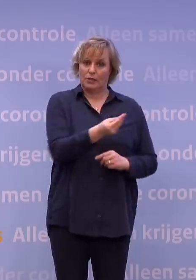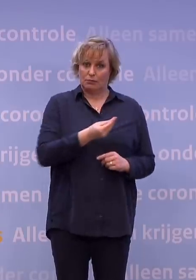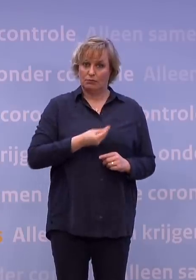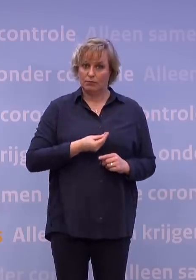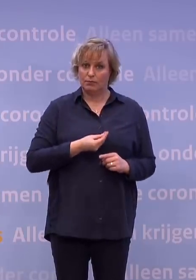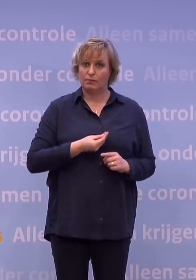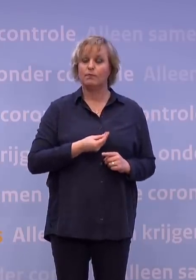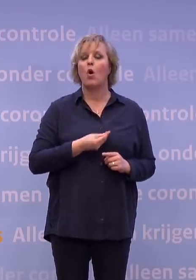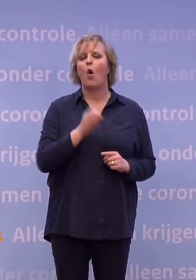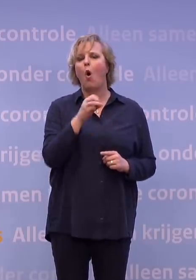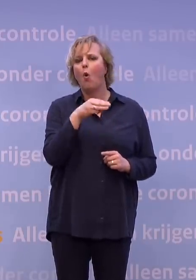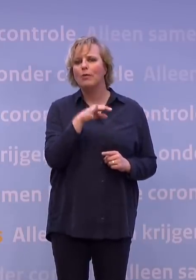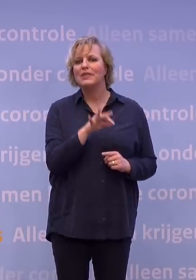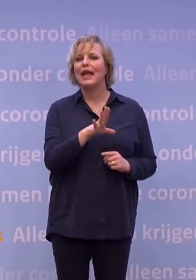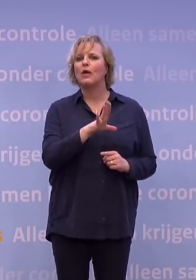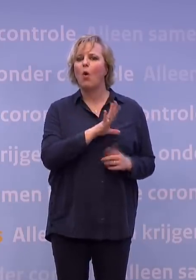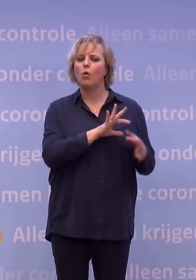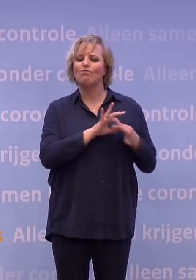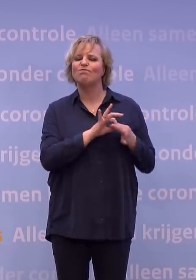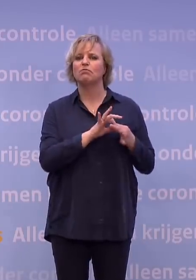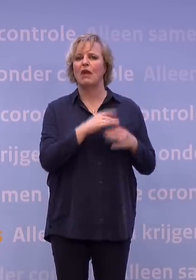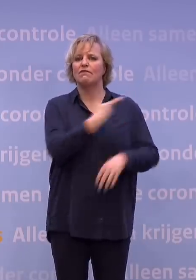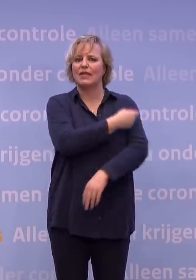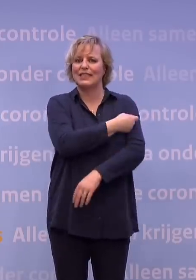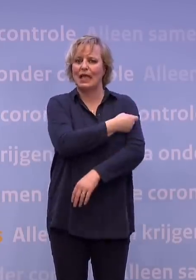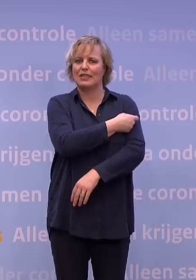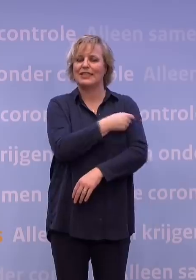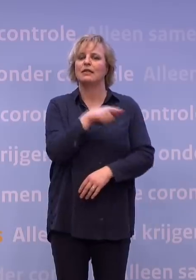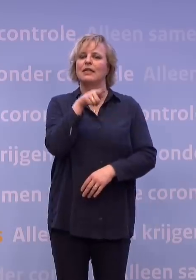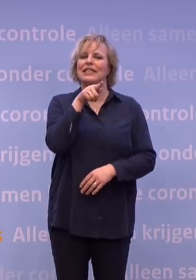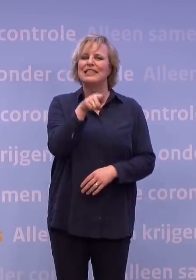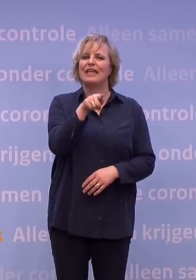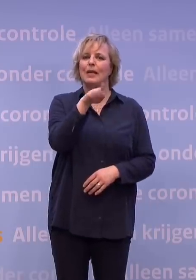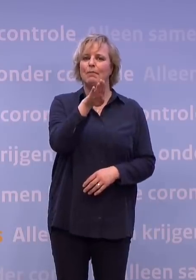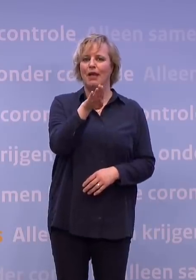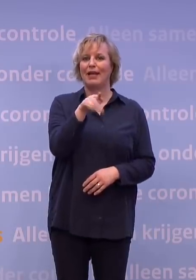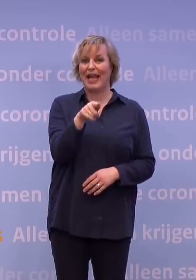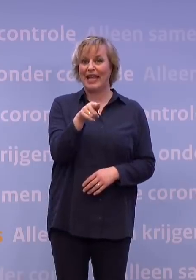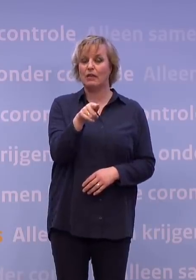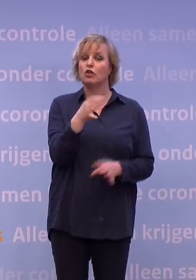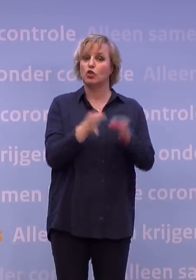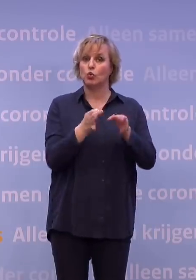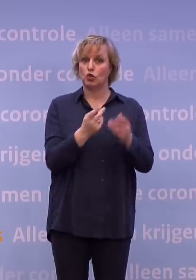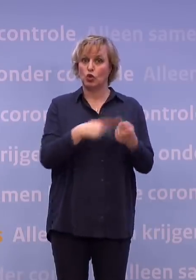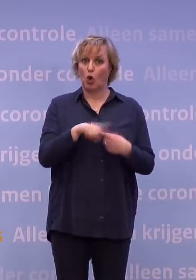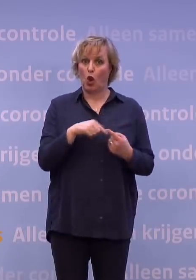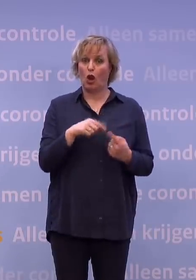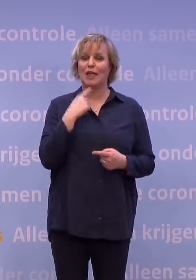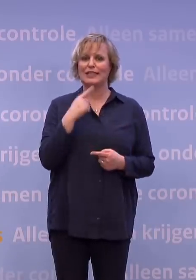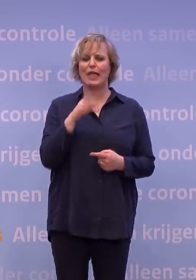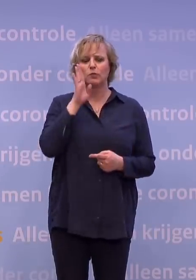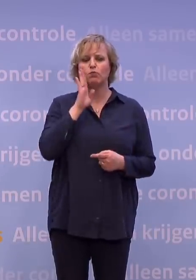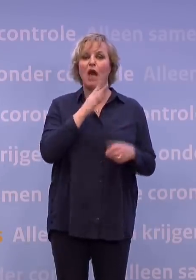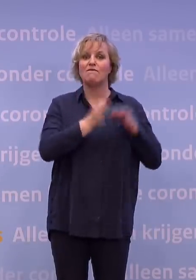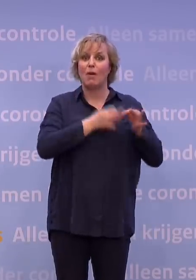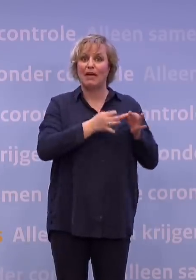Epidemiologisch natuurlijk ook door het OMT, daar waar het gaat over vaccinatie, door de Gezondheidsraad. Het CBG heeft ook echt een toetsende rol. En het CBG heeft gezegd, hou je in ieder geval aan de voorschriften van